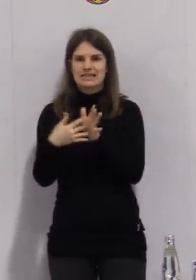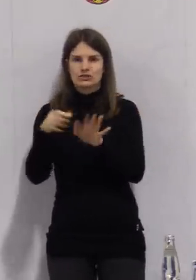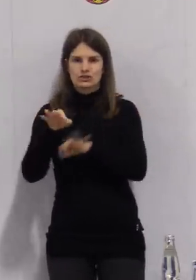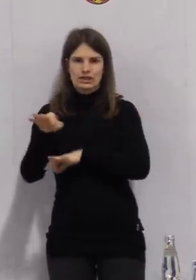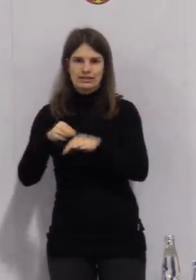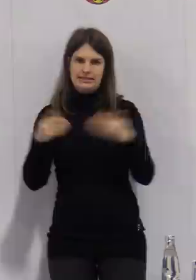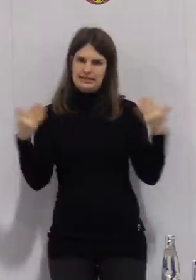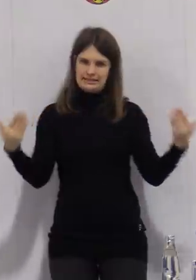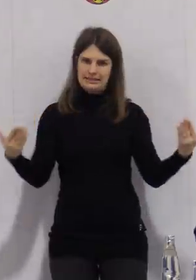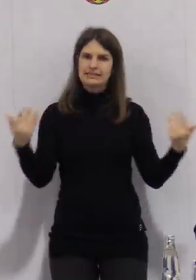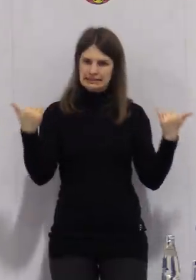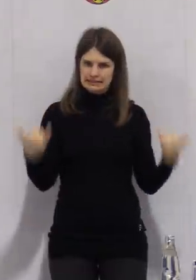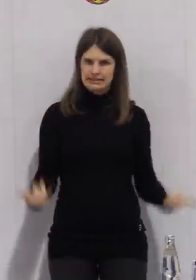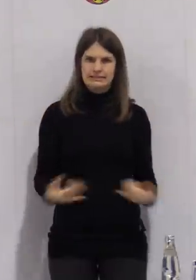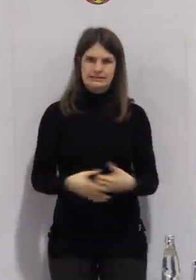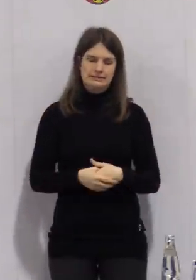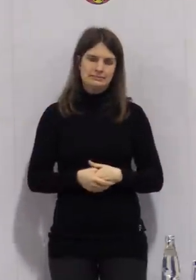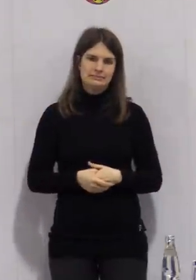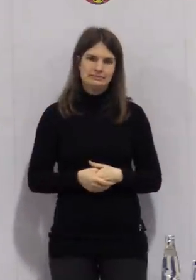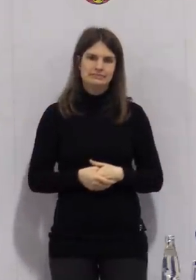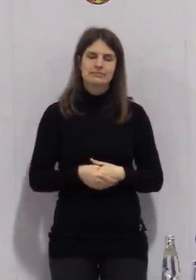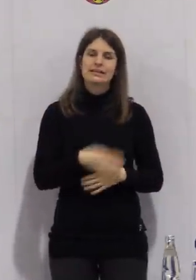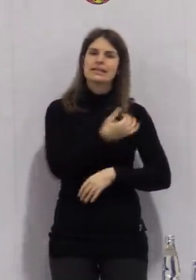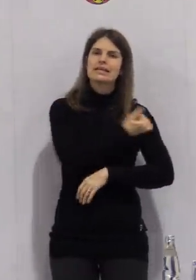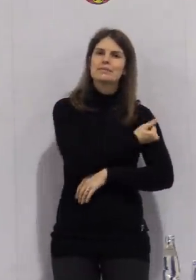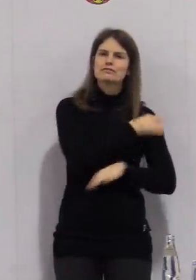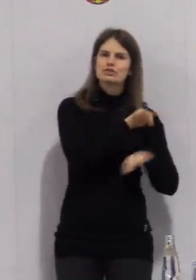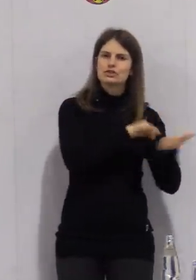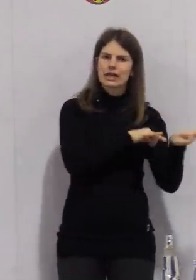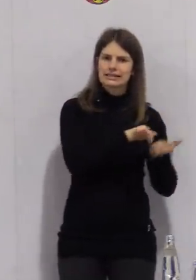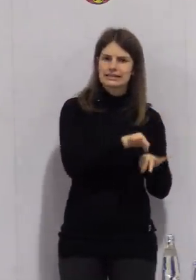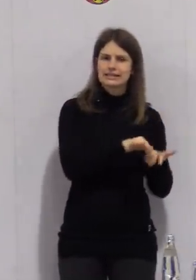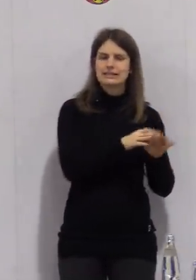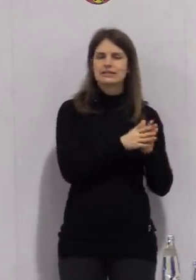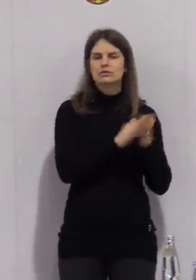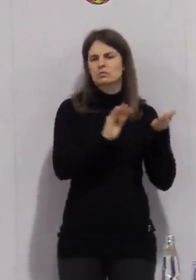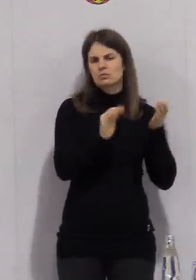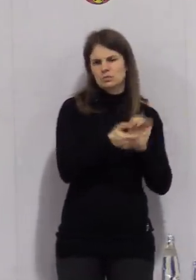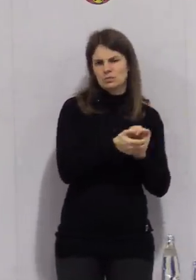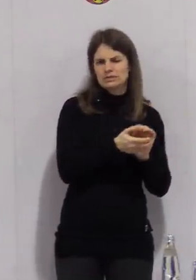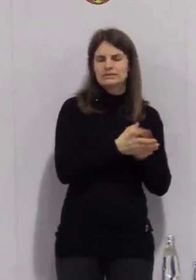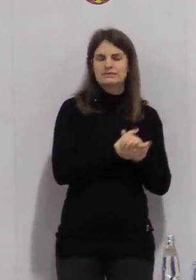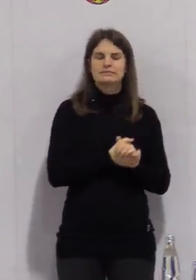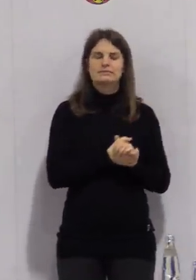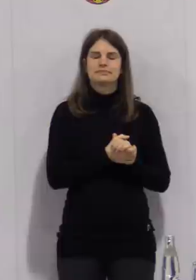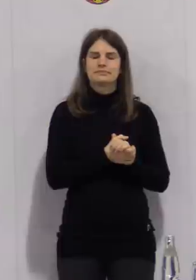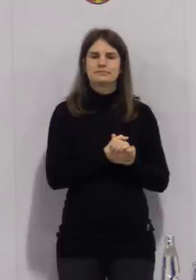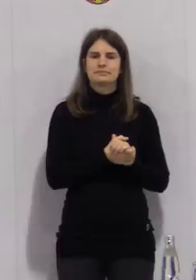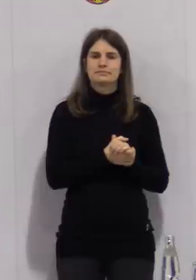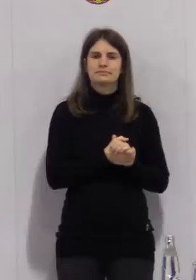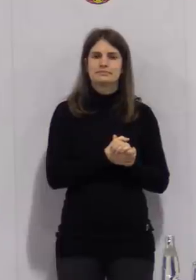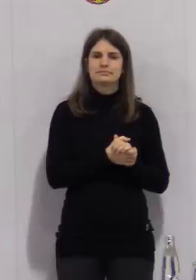zunächst mal kurz drei Punkte. Das ist heute noch mal ein eigener Tagesordnungspunkt für sich.